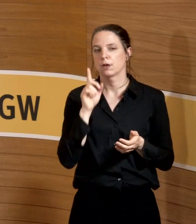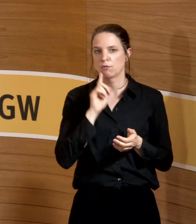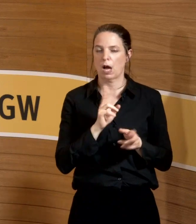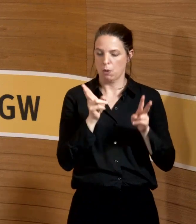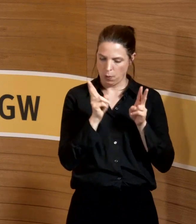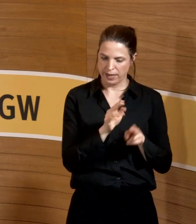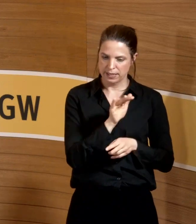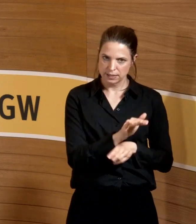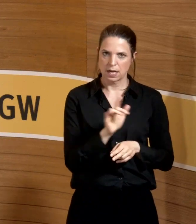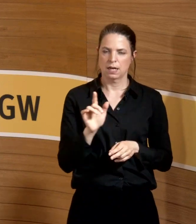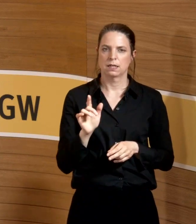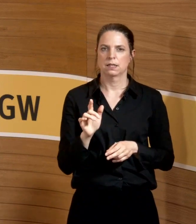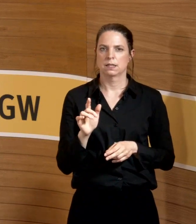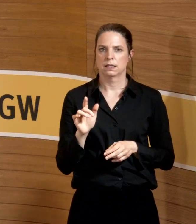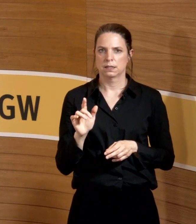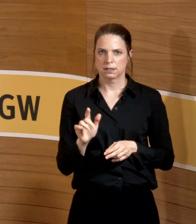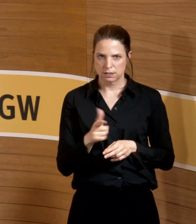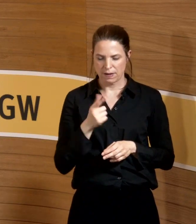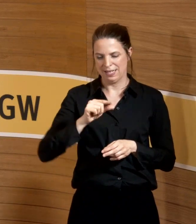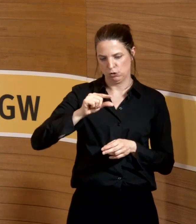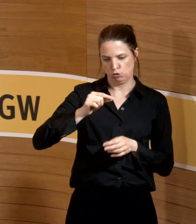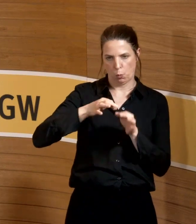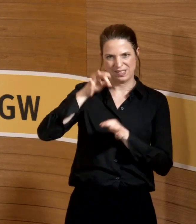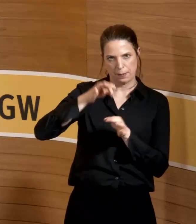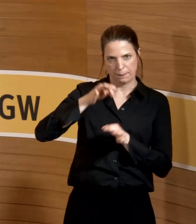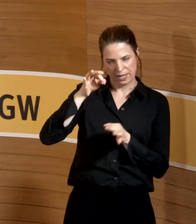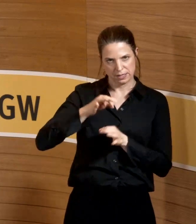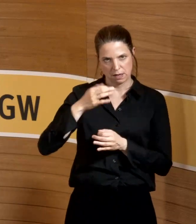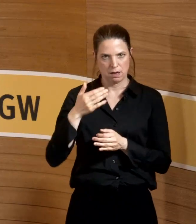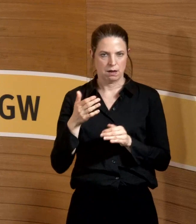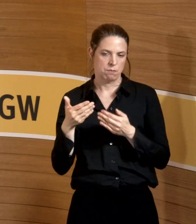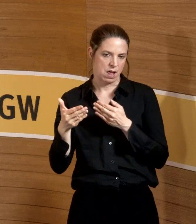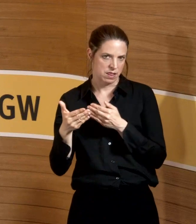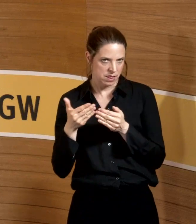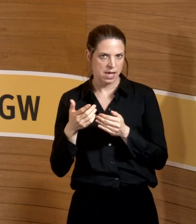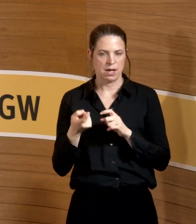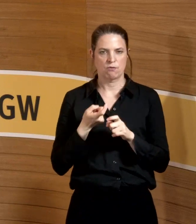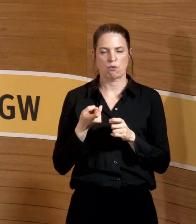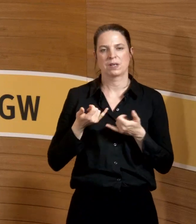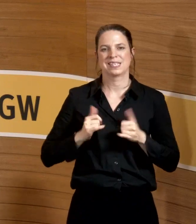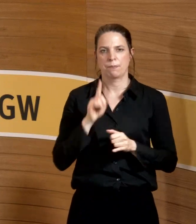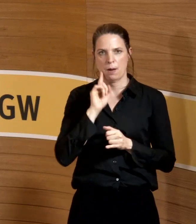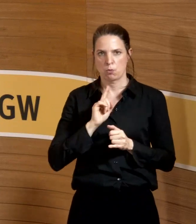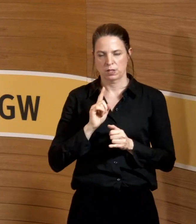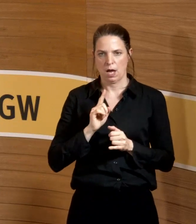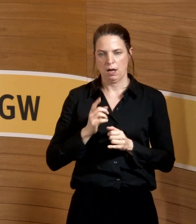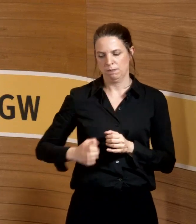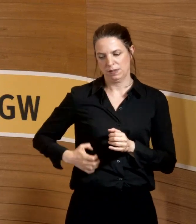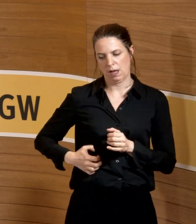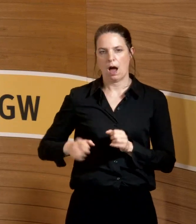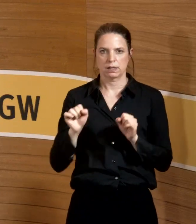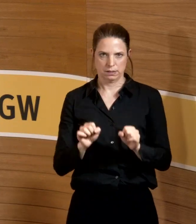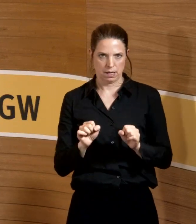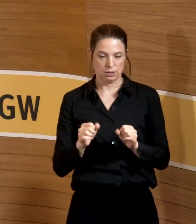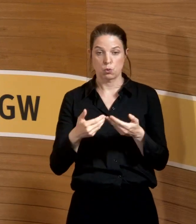äußern dürfe, ein zweites Dosimeter optional natürlich in Nähe der Gebärmutter tragen dürfen. Und da wird sozusagen